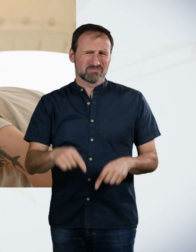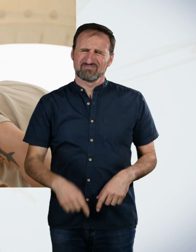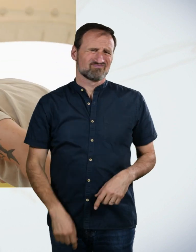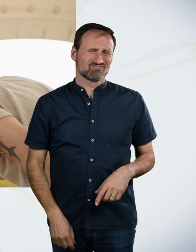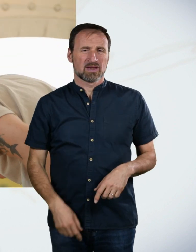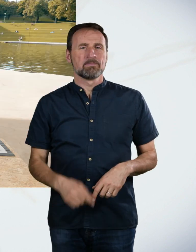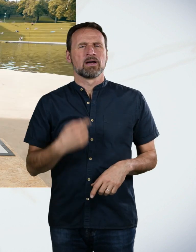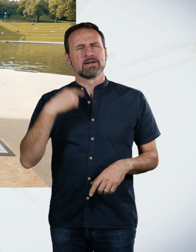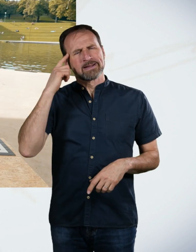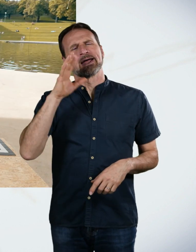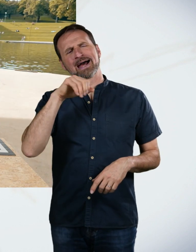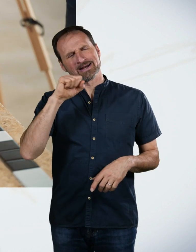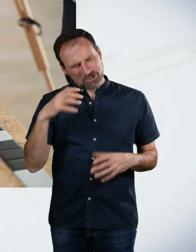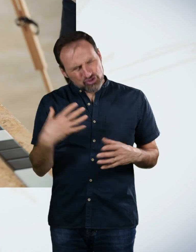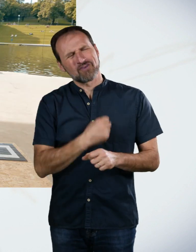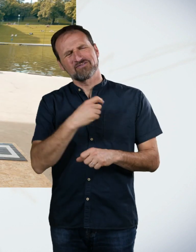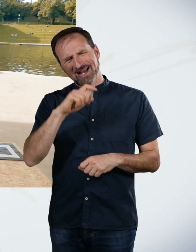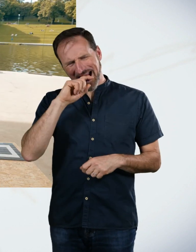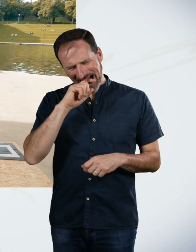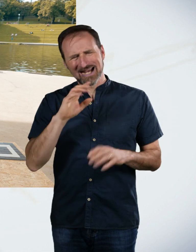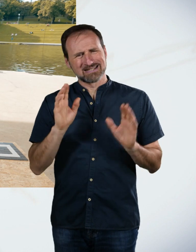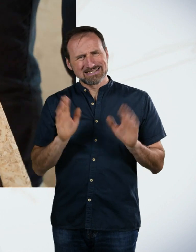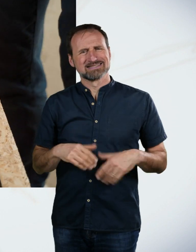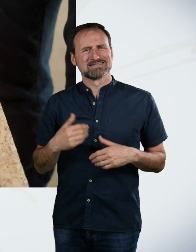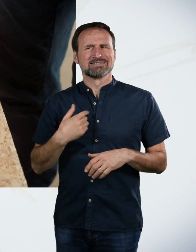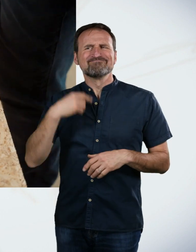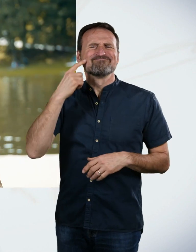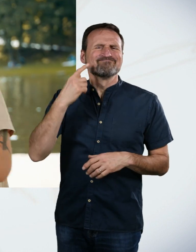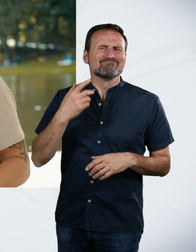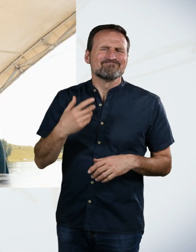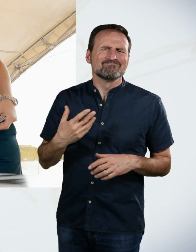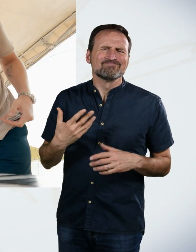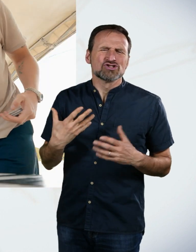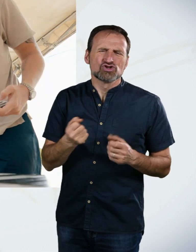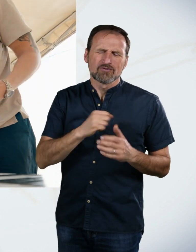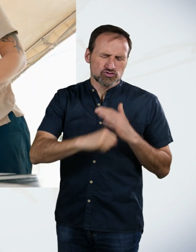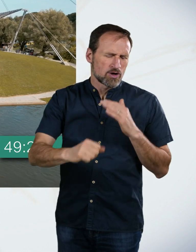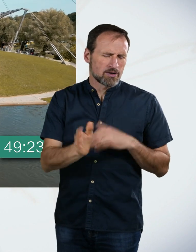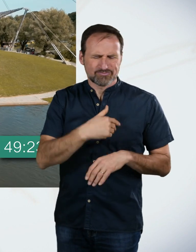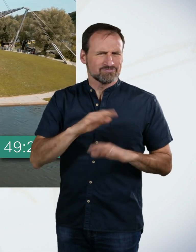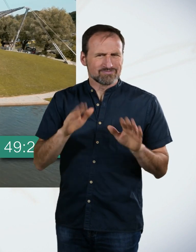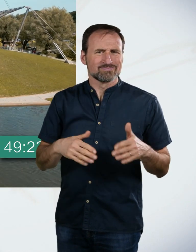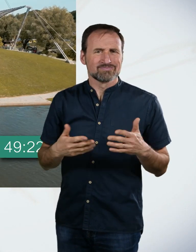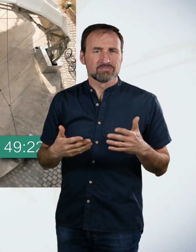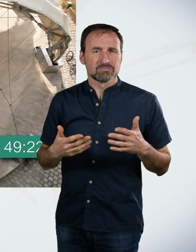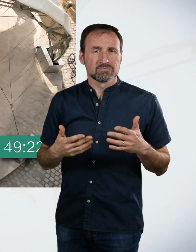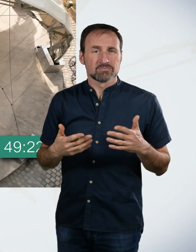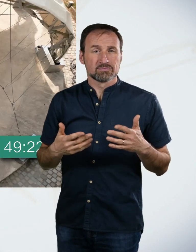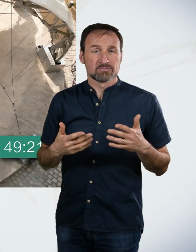Also will ich es schnell hinter mich bringen. Es war irgendwie machbar, dachte ich. So nämlich. Dann habe ich gesehen,